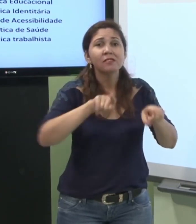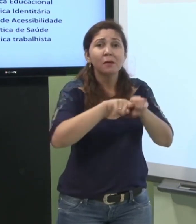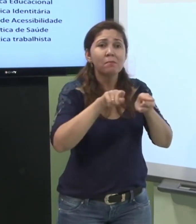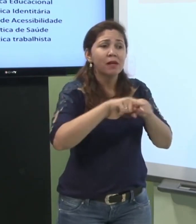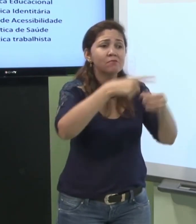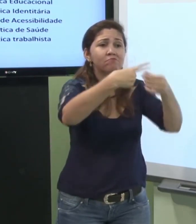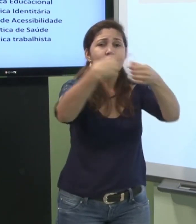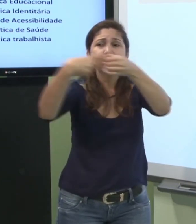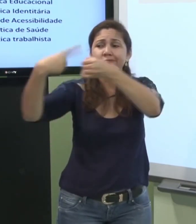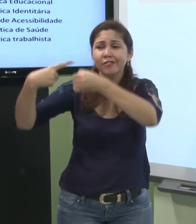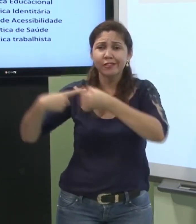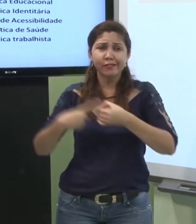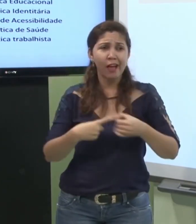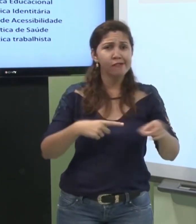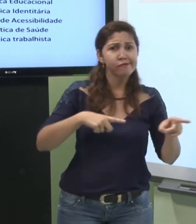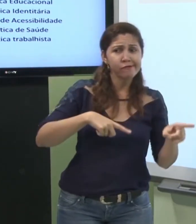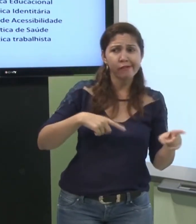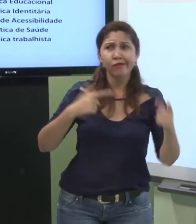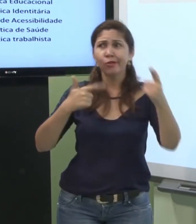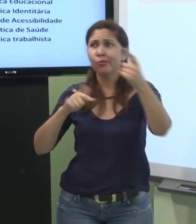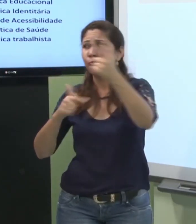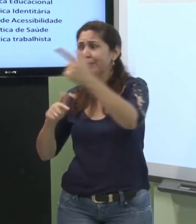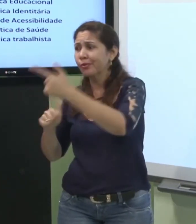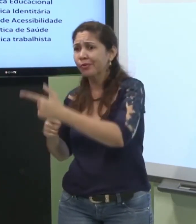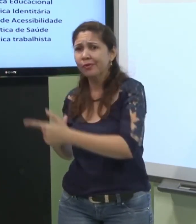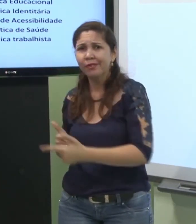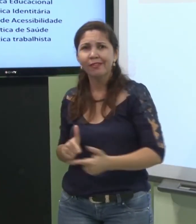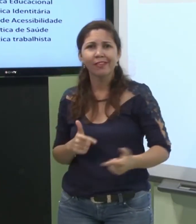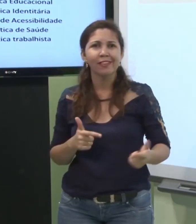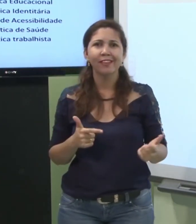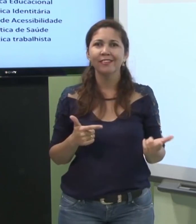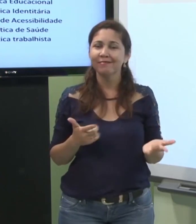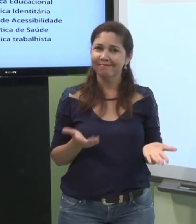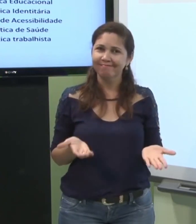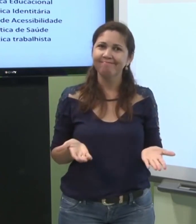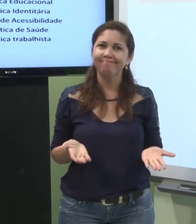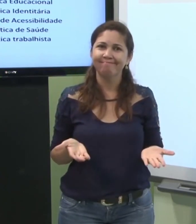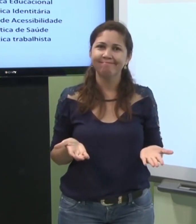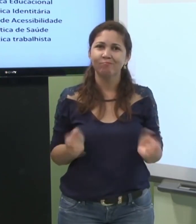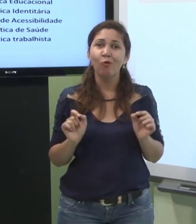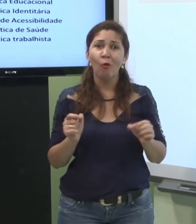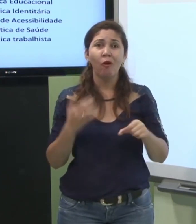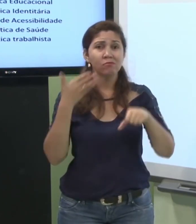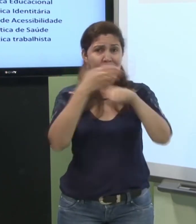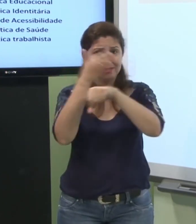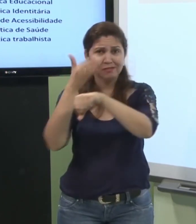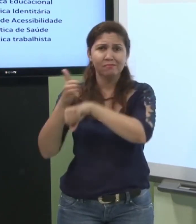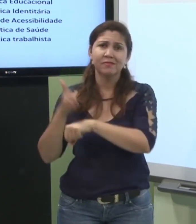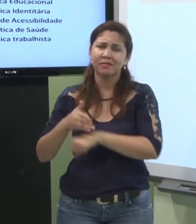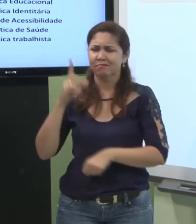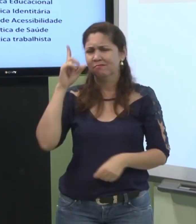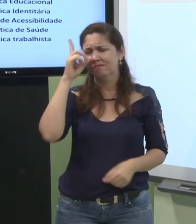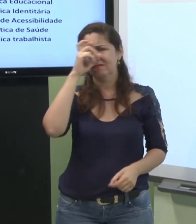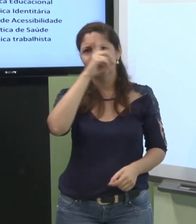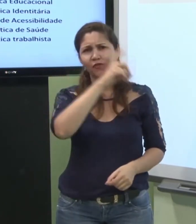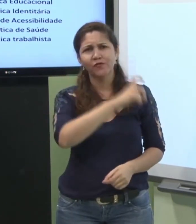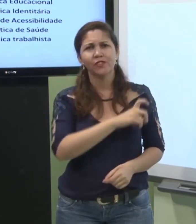algumas cidades tem outras cidades não tem então acessibilidade para o surdo se torna muito